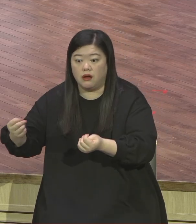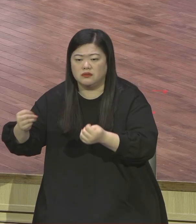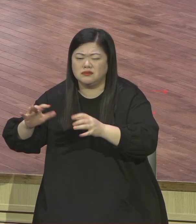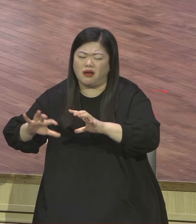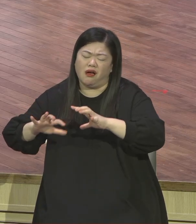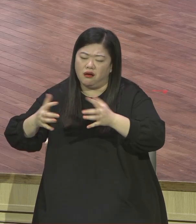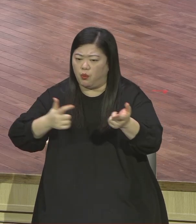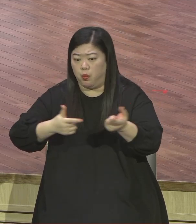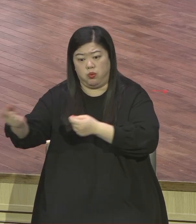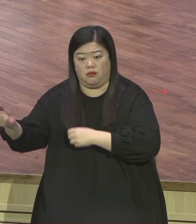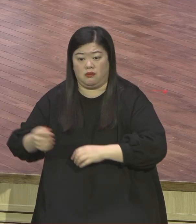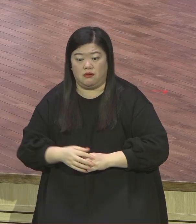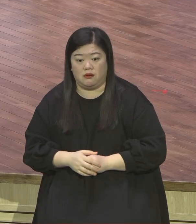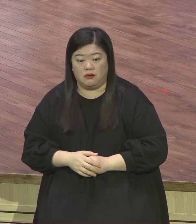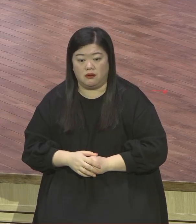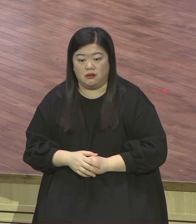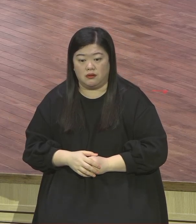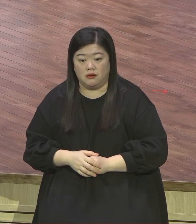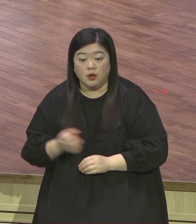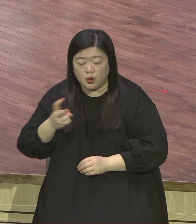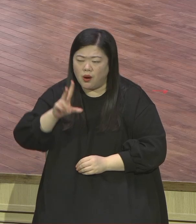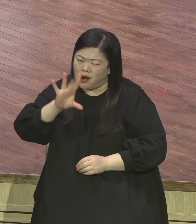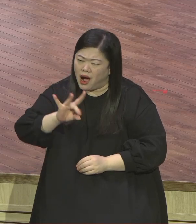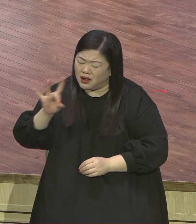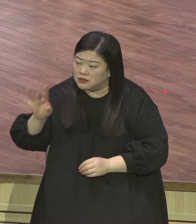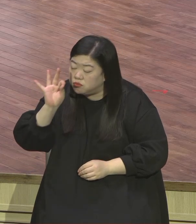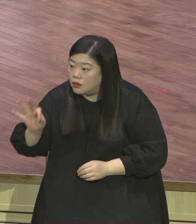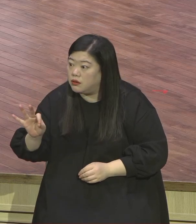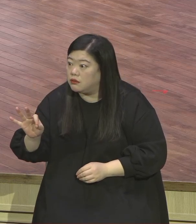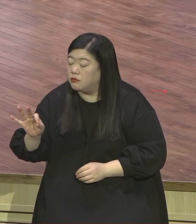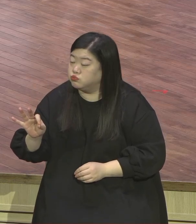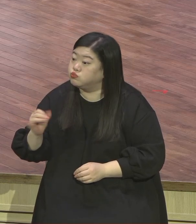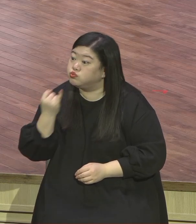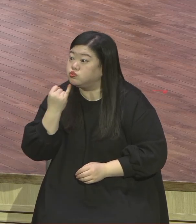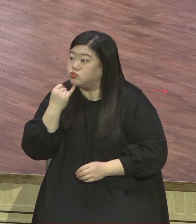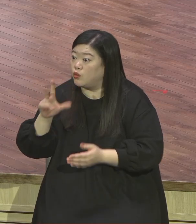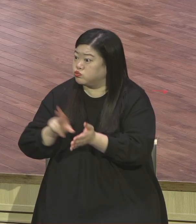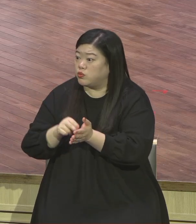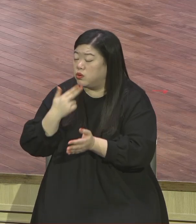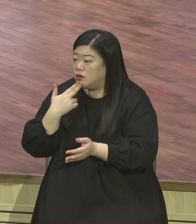어떤 부분의 정상 같든 어떤 부분은 정상 아니야 트럼프 보세요 어떤 부분의 정상은 어떤 부분은 정상 아니에요